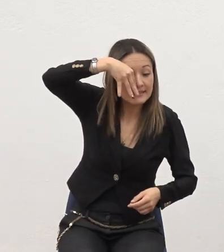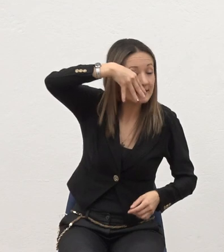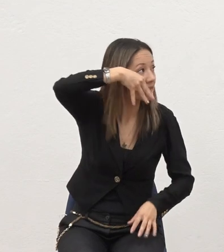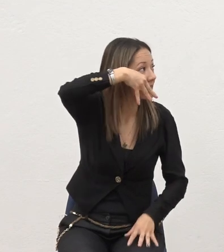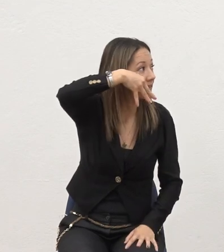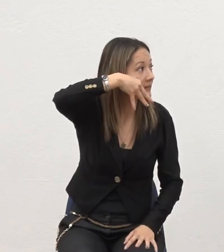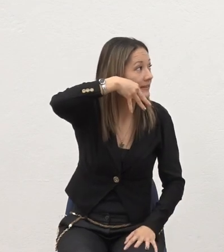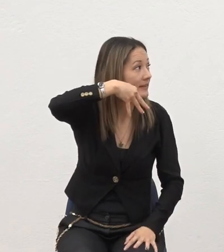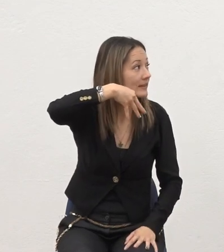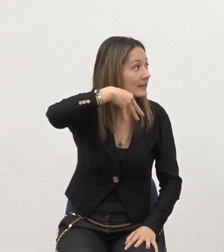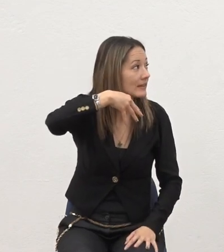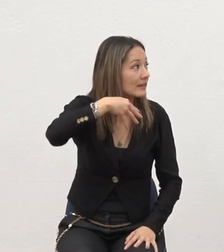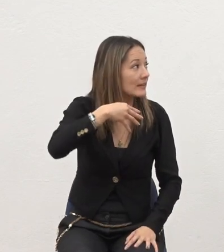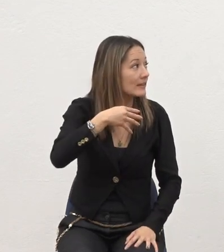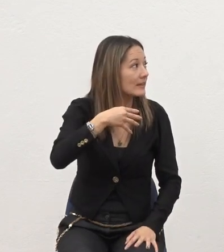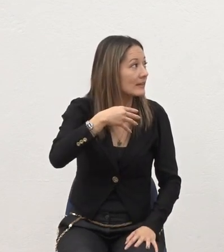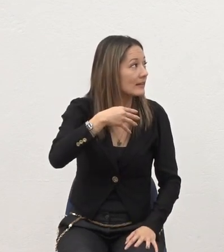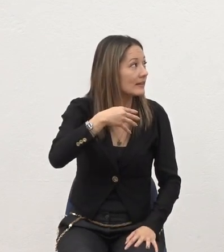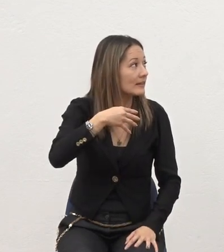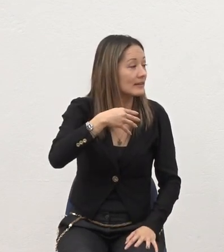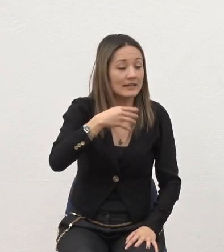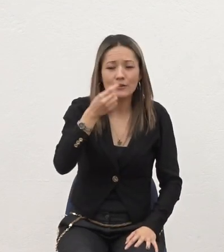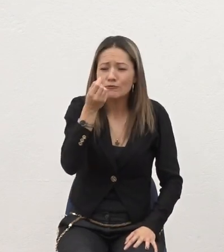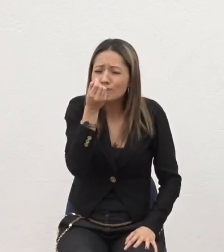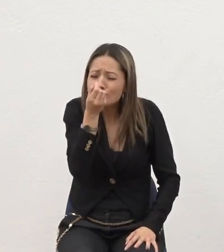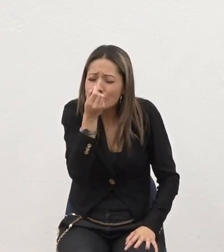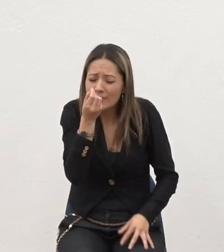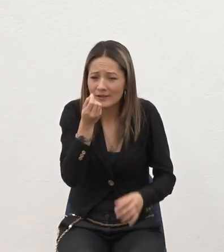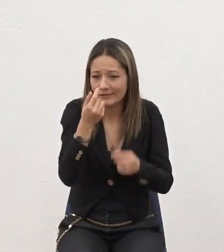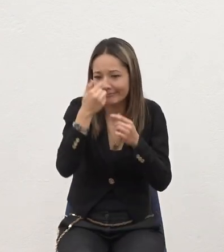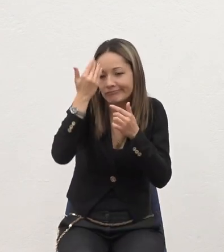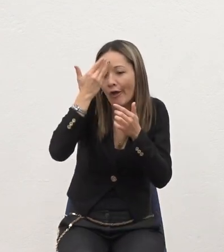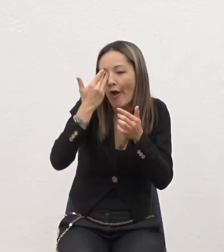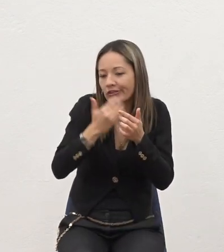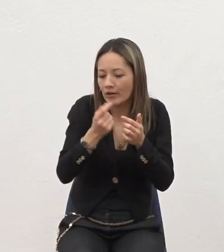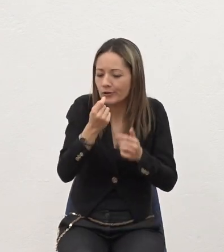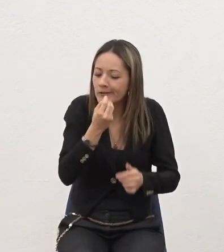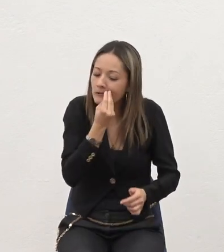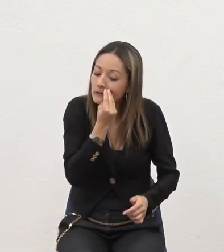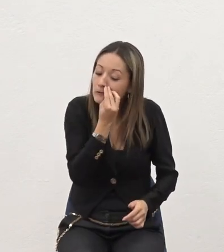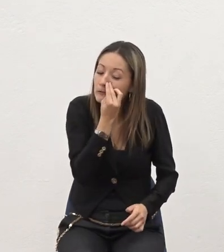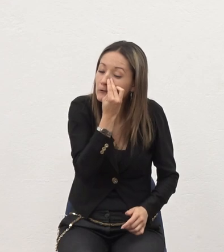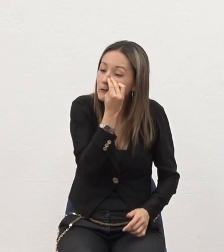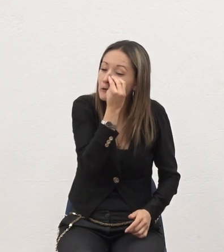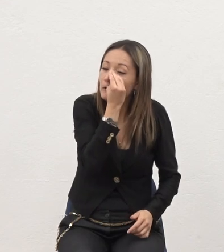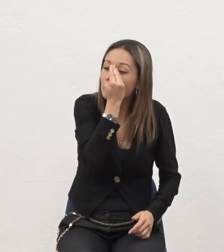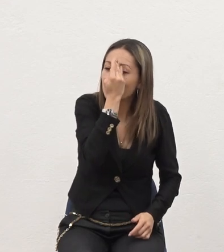menos de un milímetro Subía O sea Como el dueño de la nariz Llevarle la contraria a todo